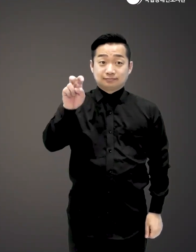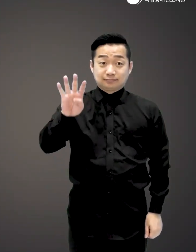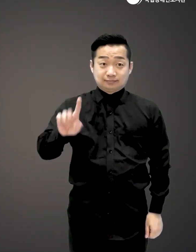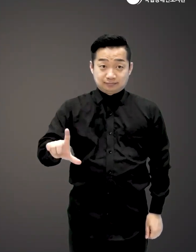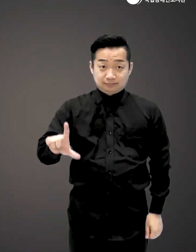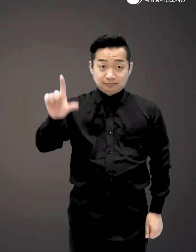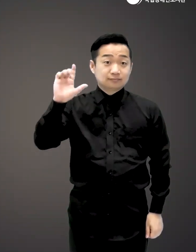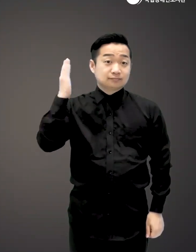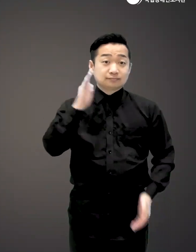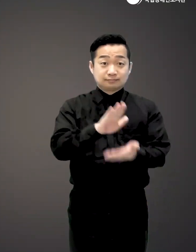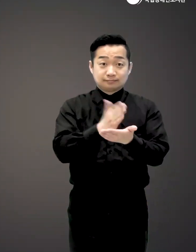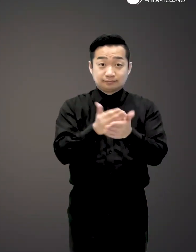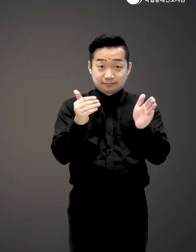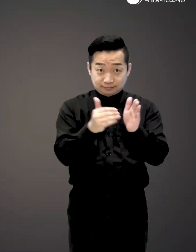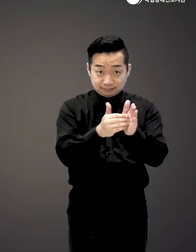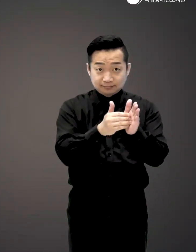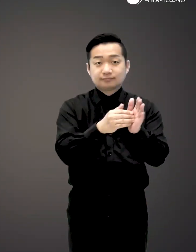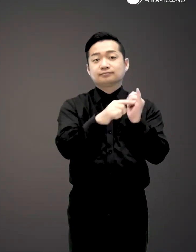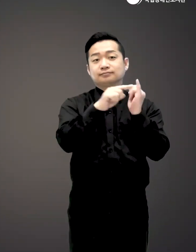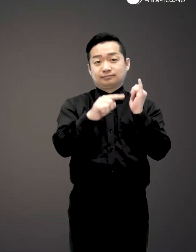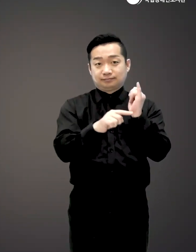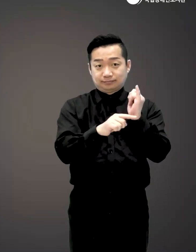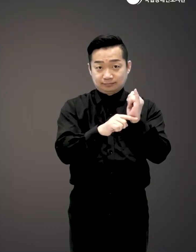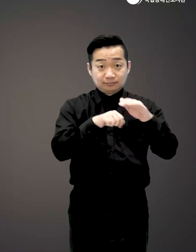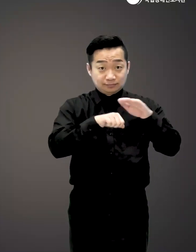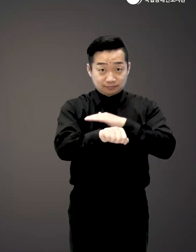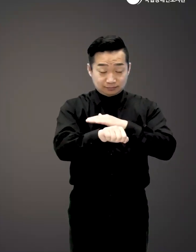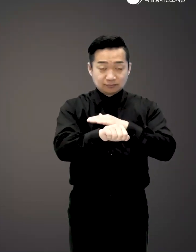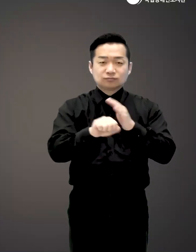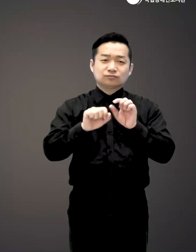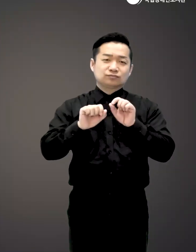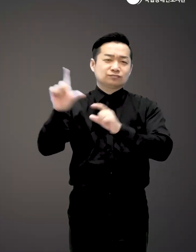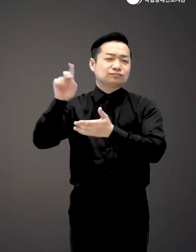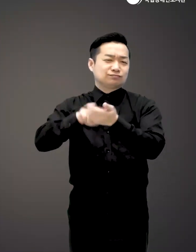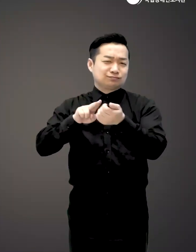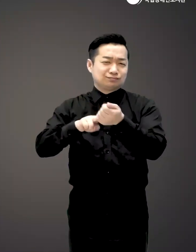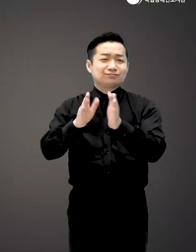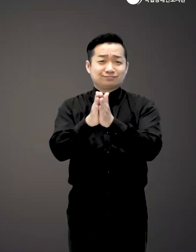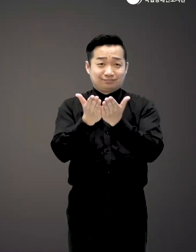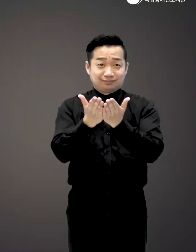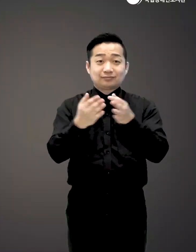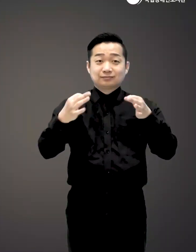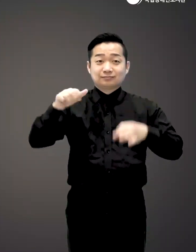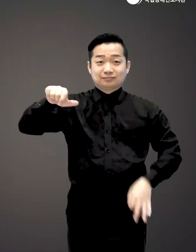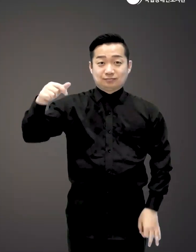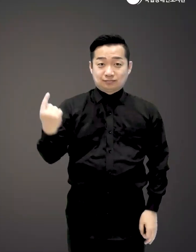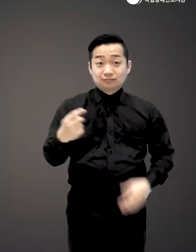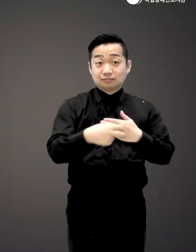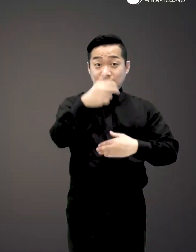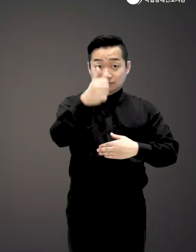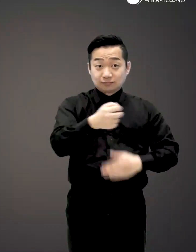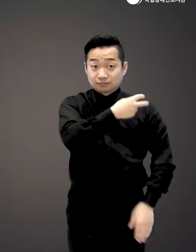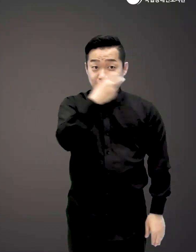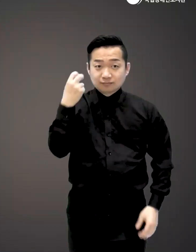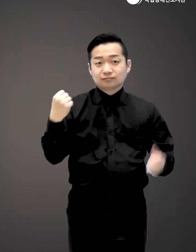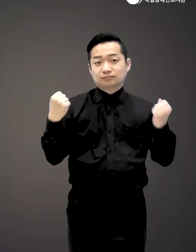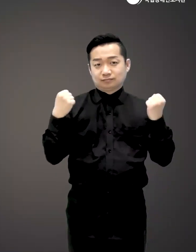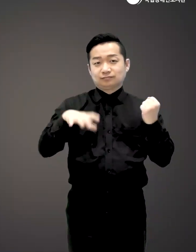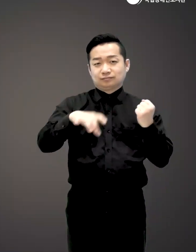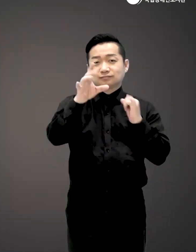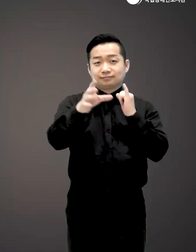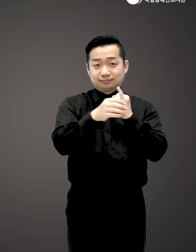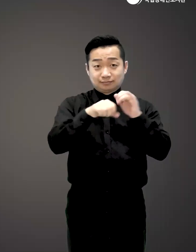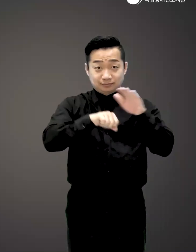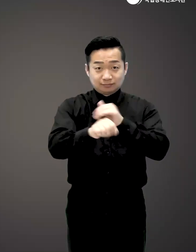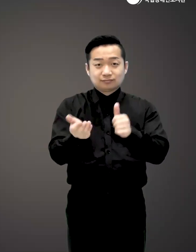똑소리 개정된 임신 출산 분야 스테디셀러 김건호 병원장의 똑똑하고 건강한 첫 임신